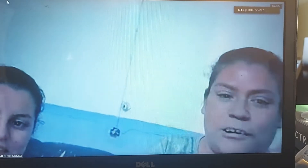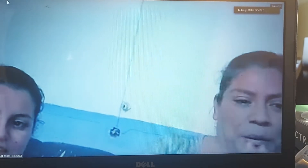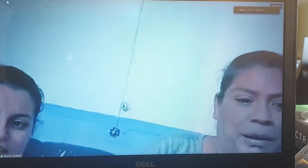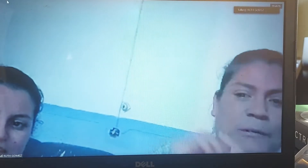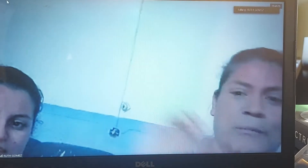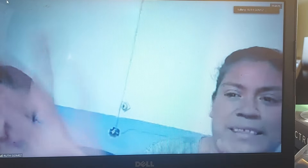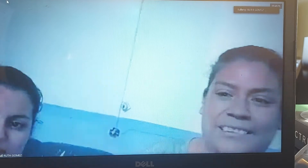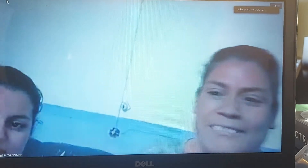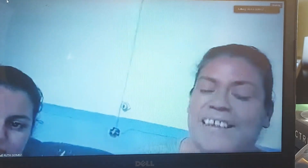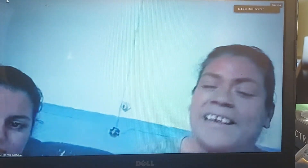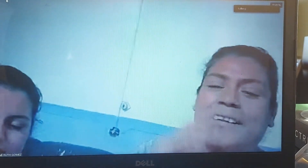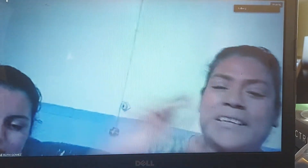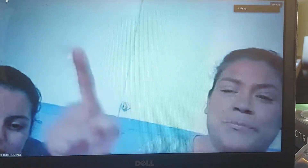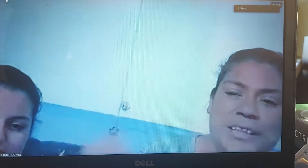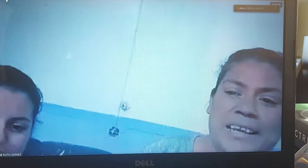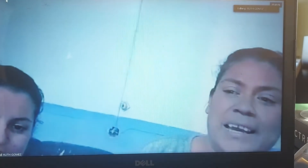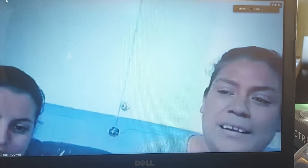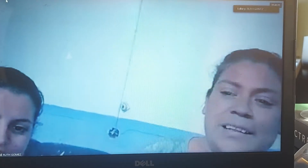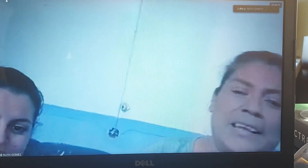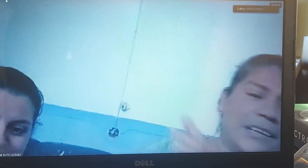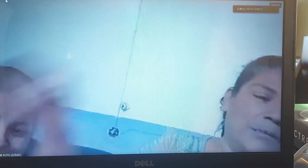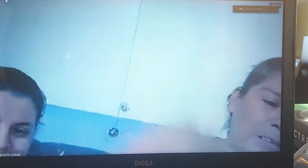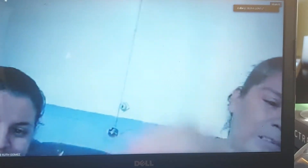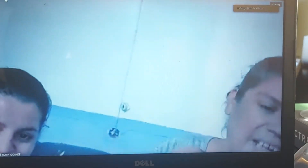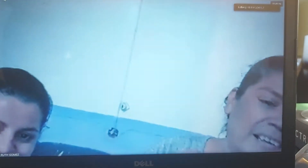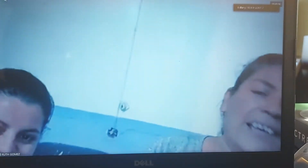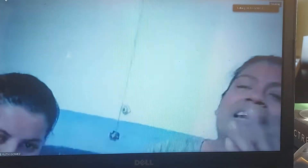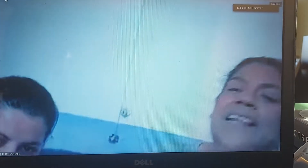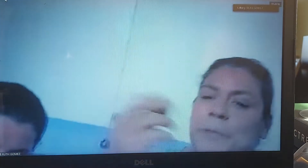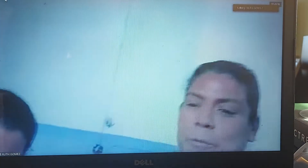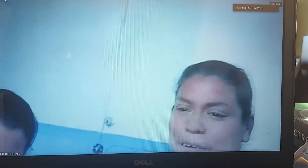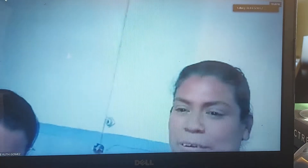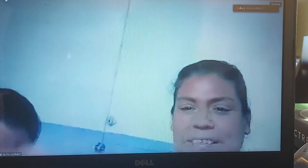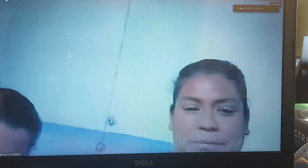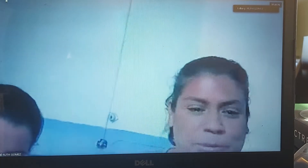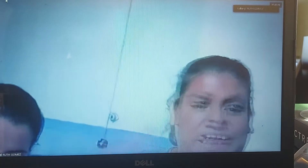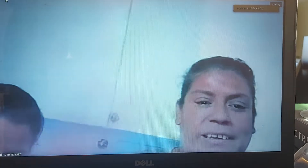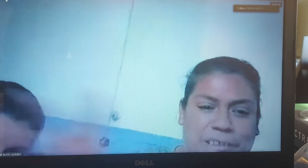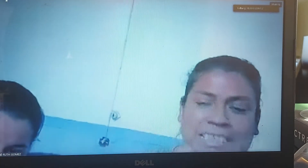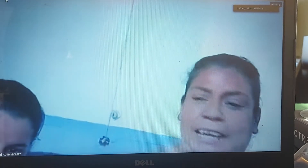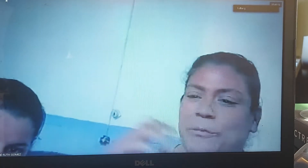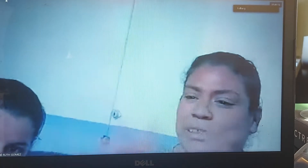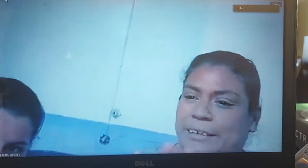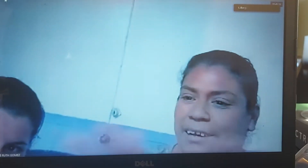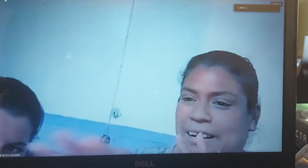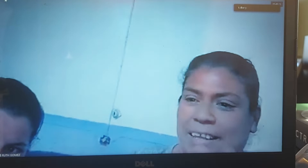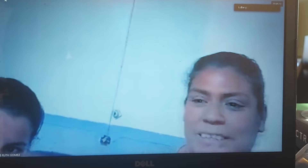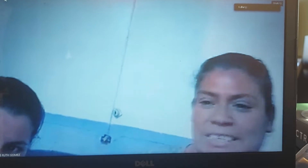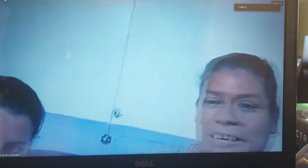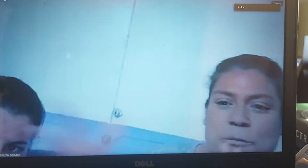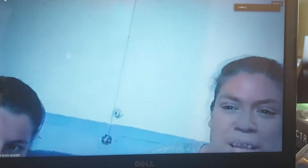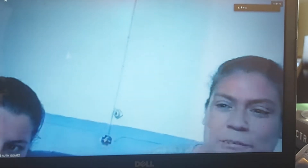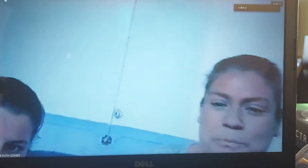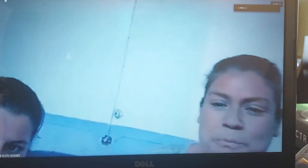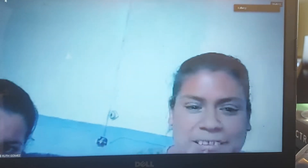cópialo, mándalo, respondía, le respondía y le volvía yo a responder, entonces estábamos trabajando así, copiando y pegando